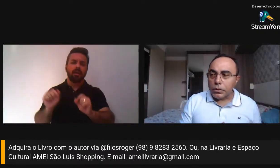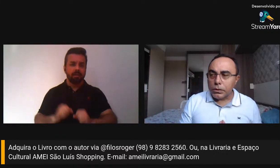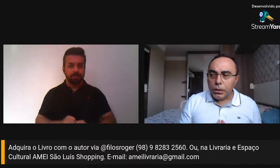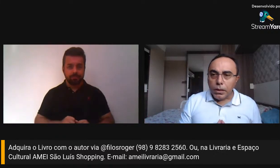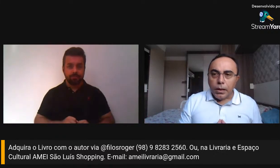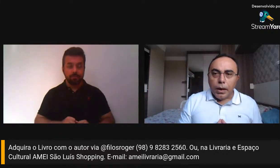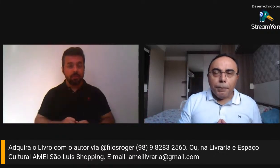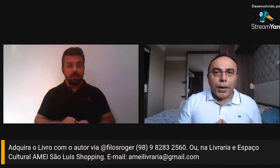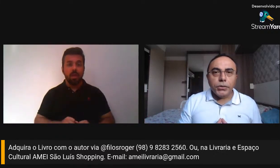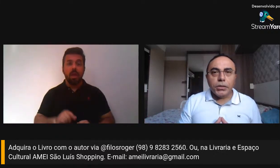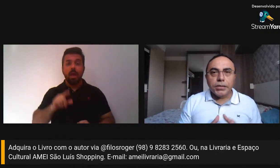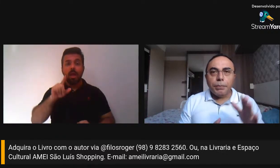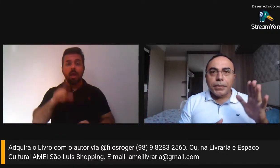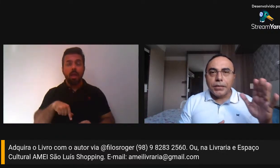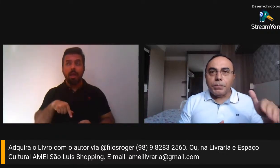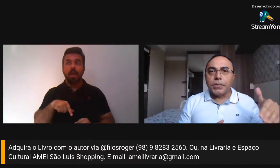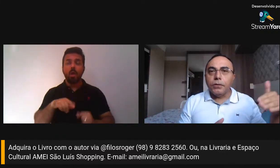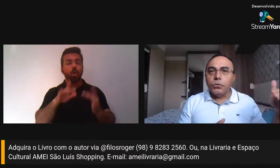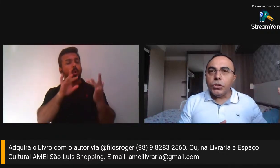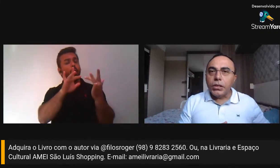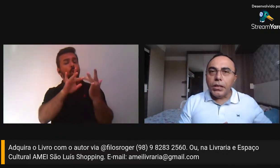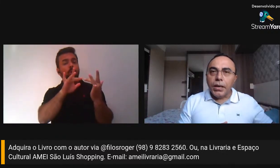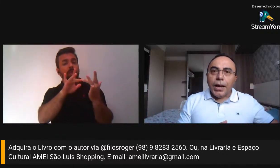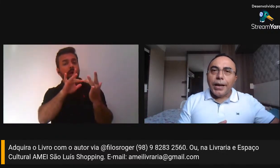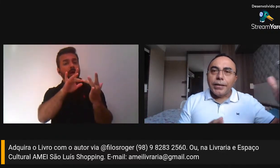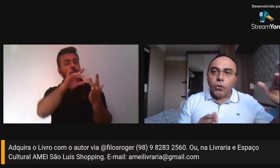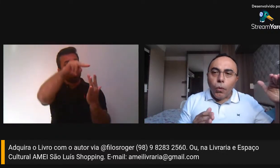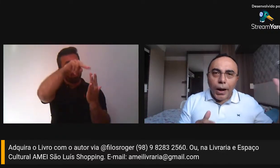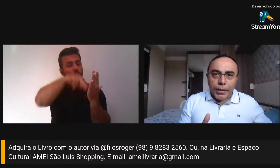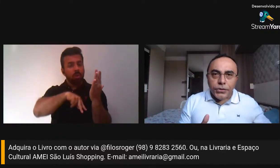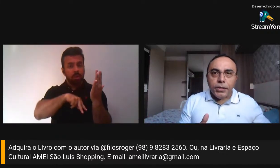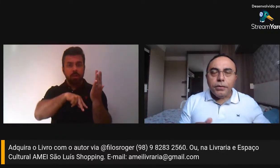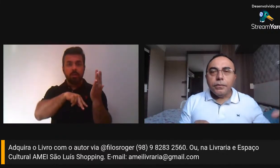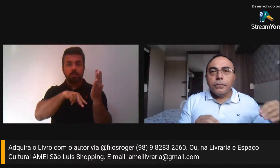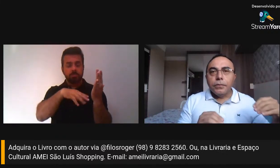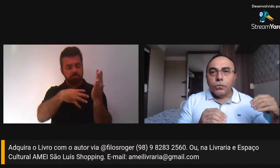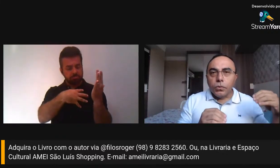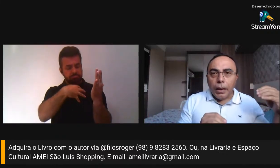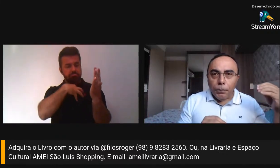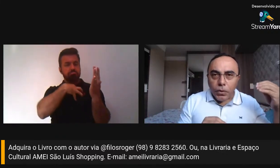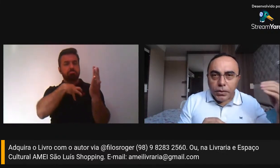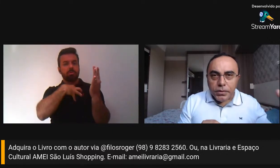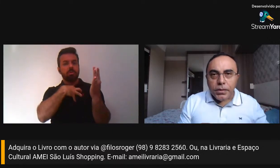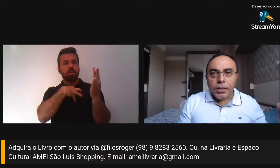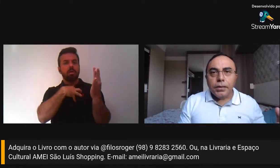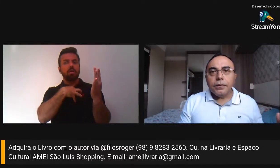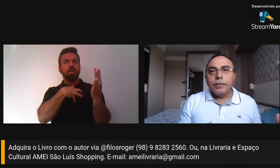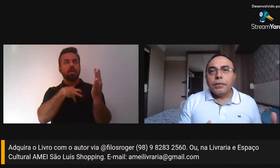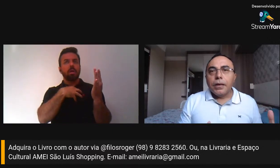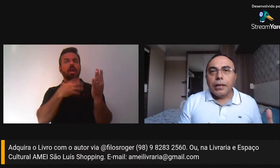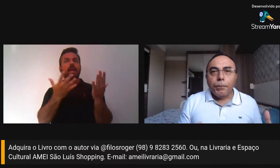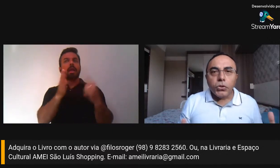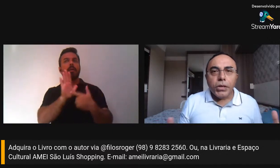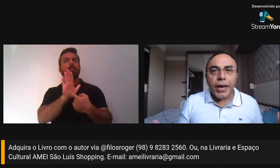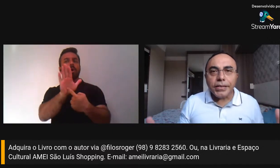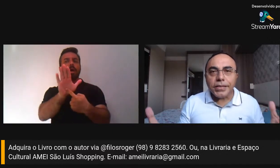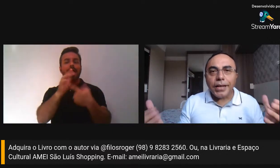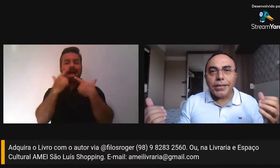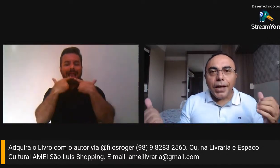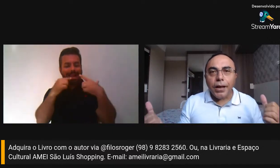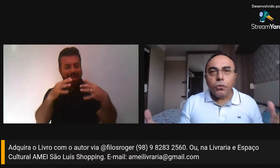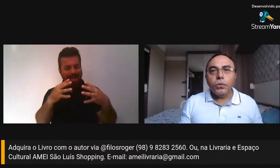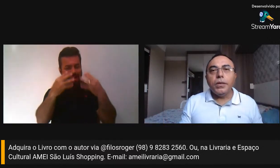as leitoras, a partir dessa percepção de que a linguagem da poesia pode